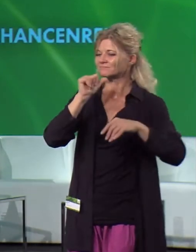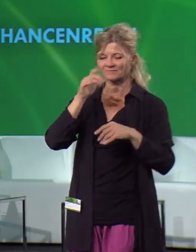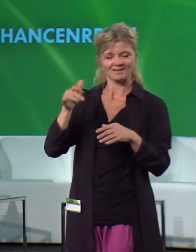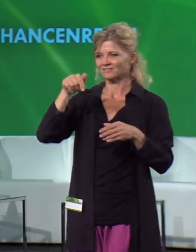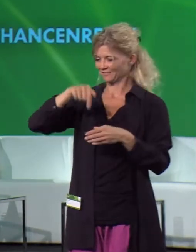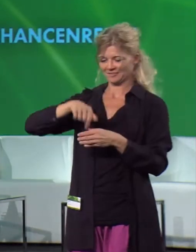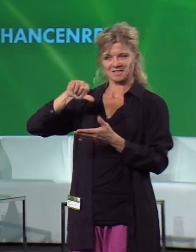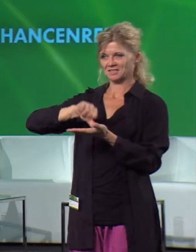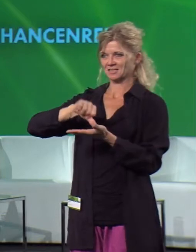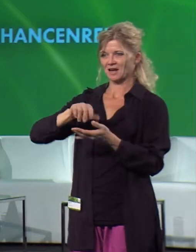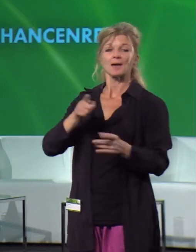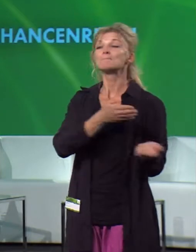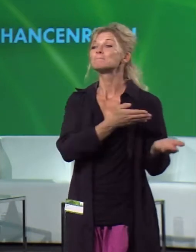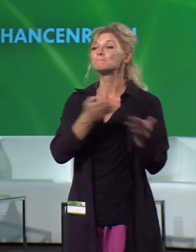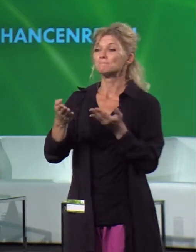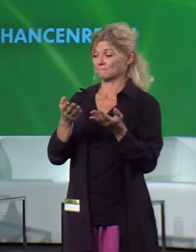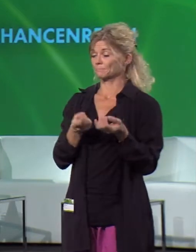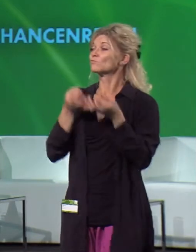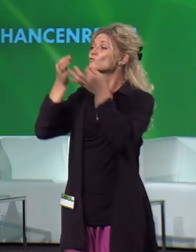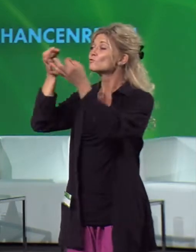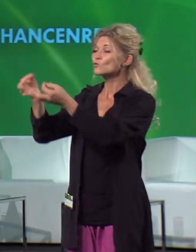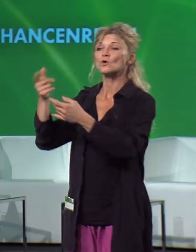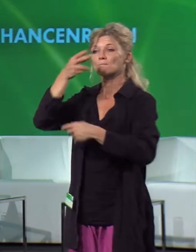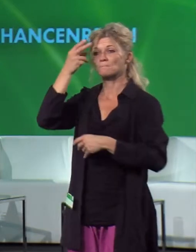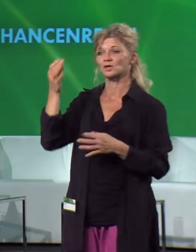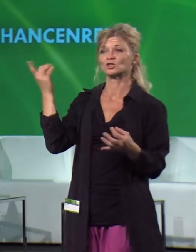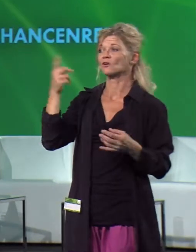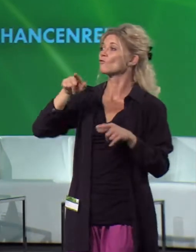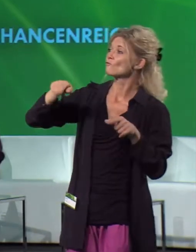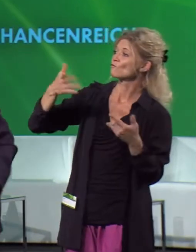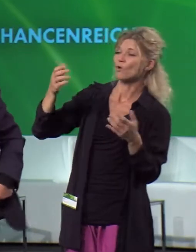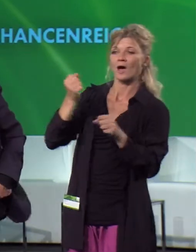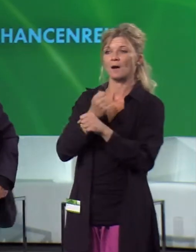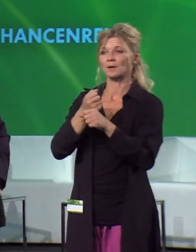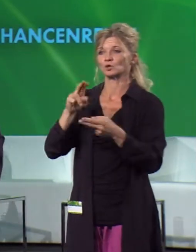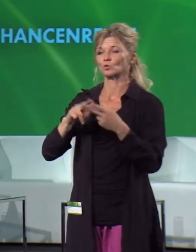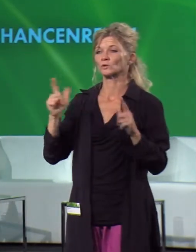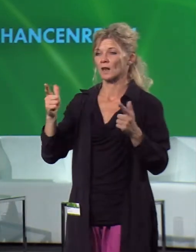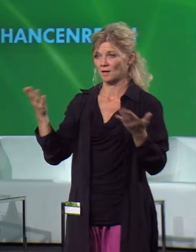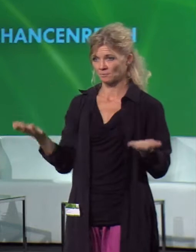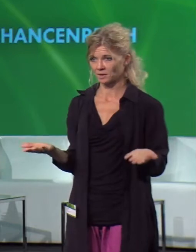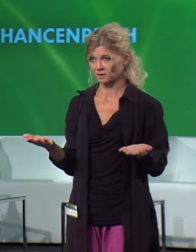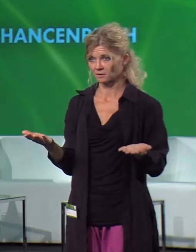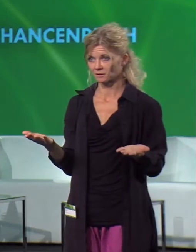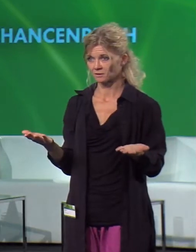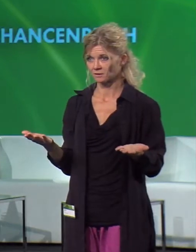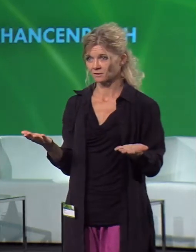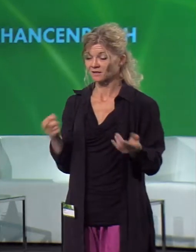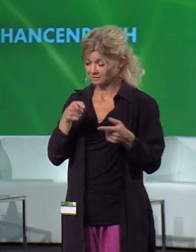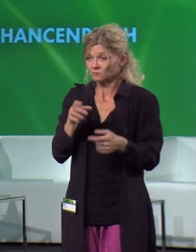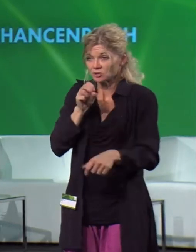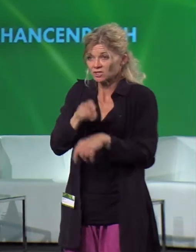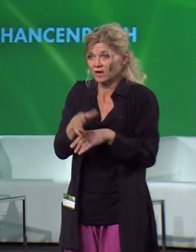arbeiten und leben. Wo es mehr sind, eben mehr, wo weniger leben, eben weniger. Das ist der Zweck einer Energieversorgung.